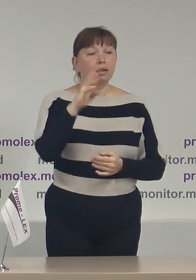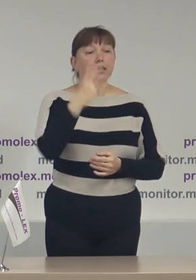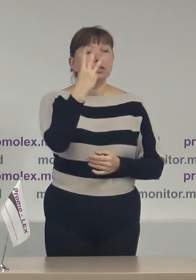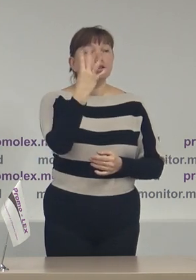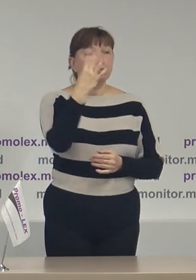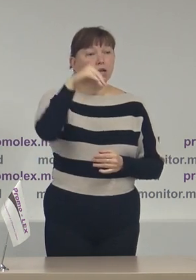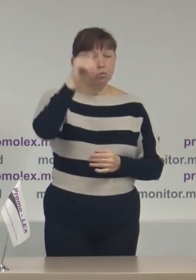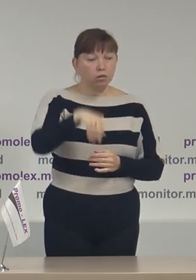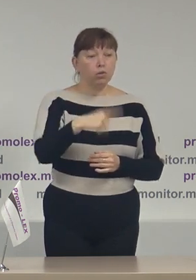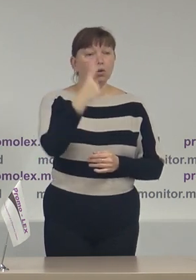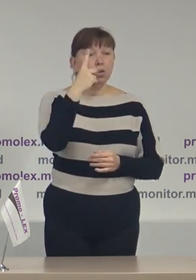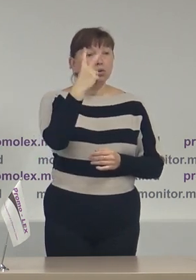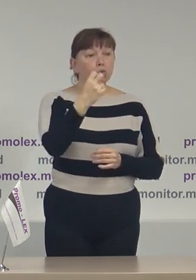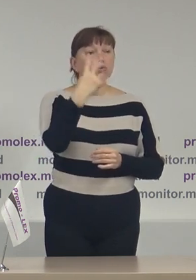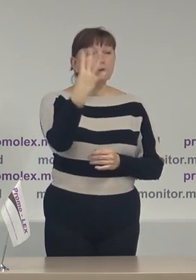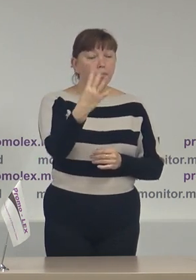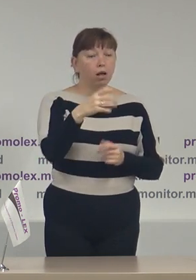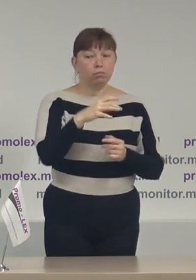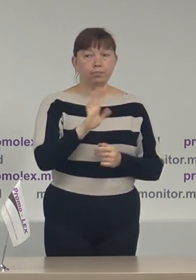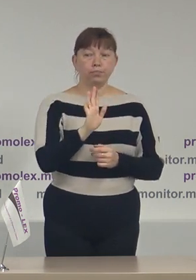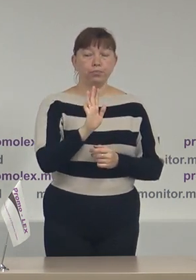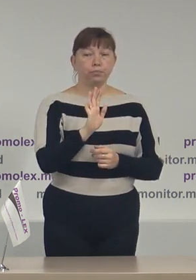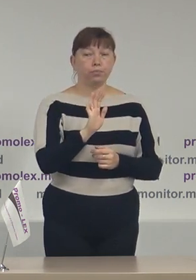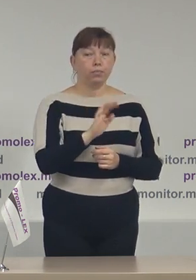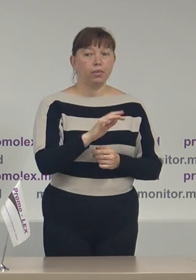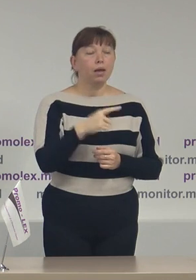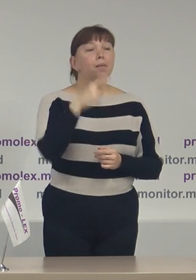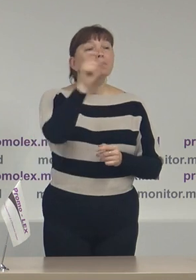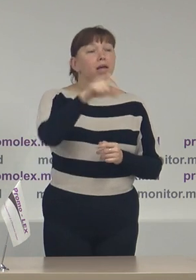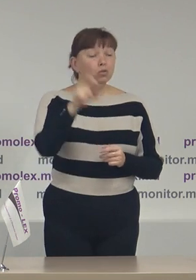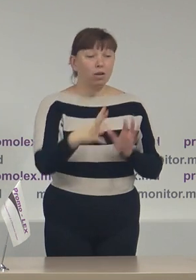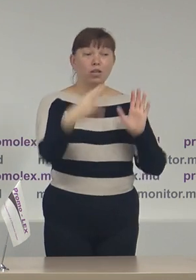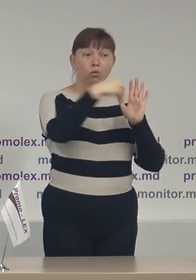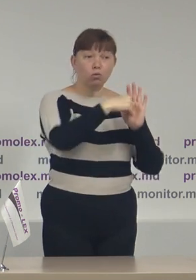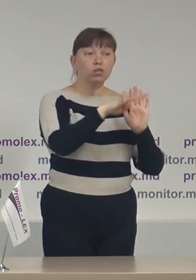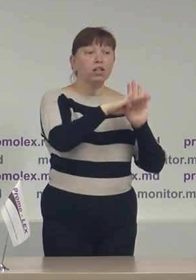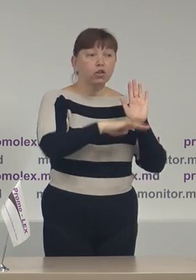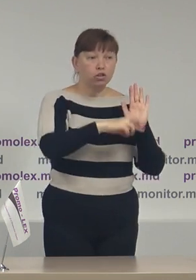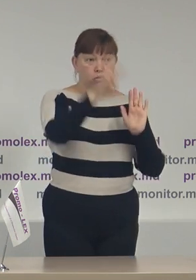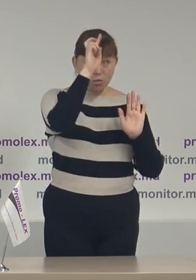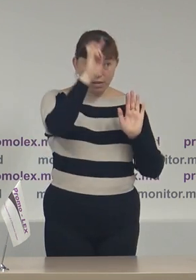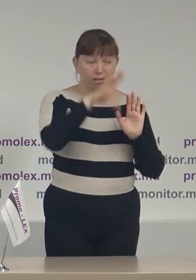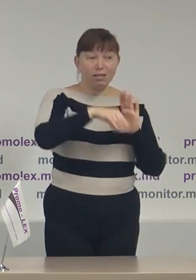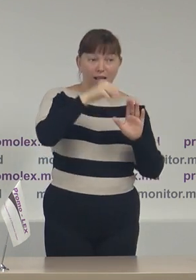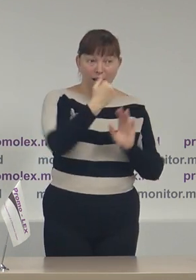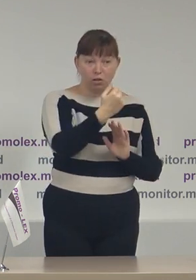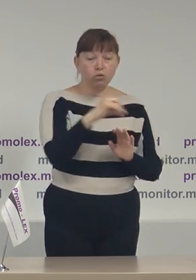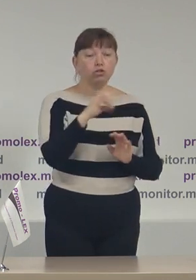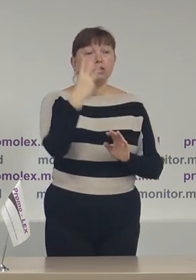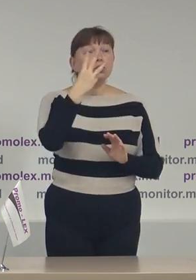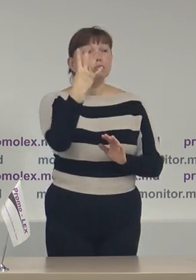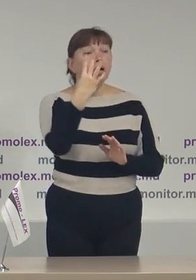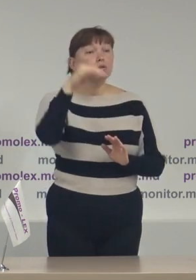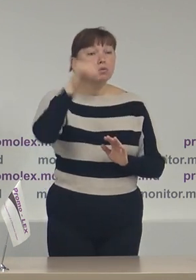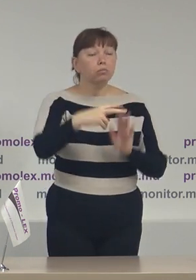.204 cer scuze persoane în registru de stat alegătorilor și 34